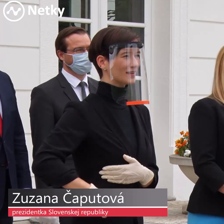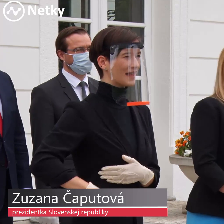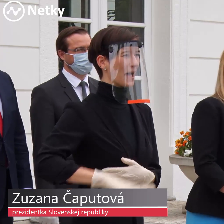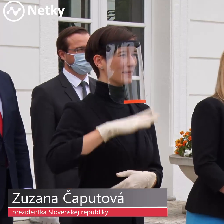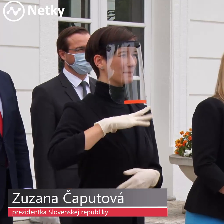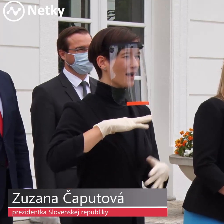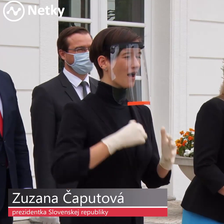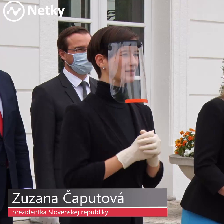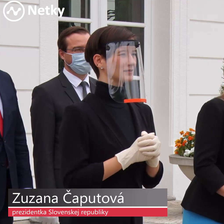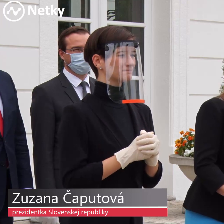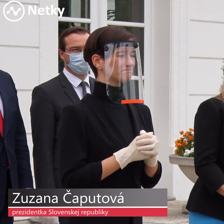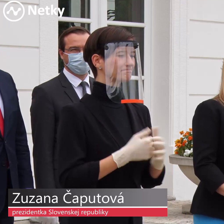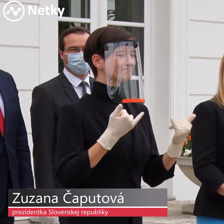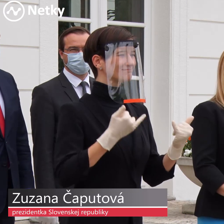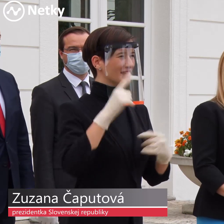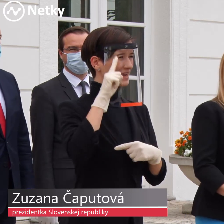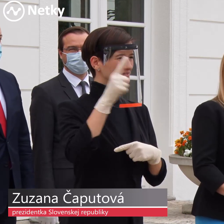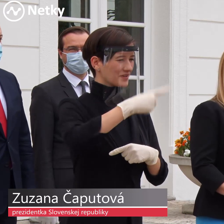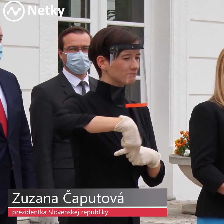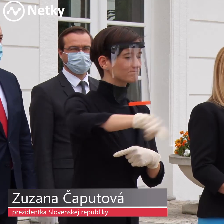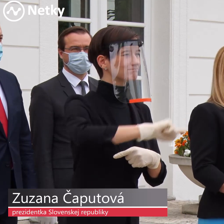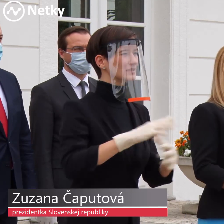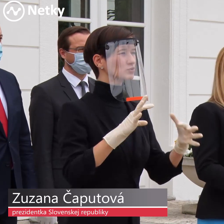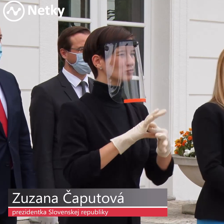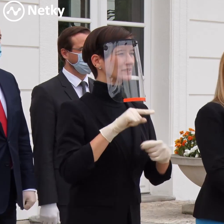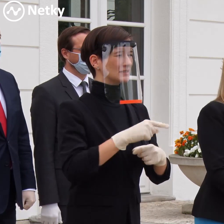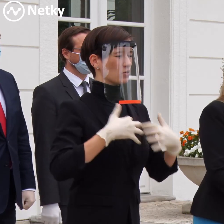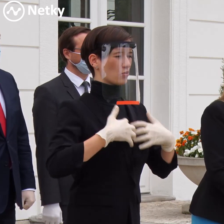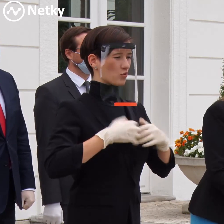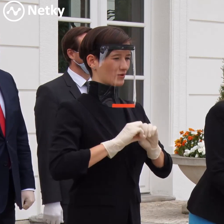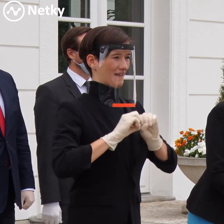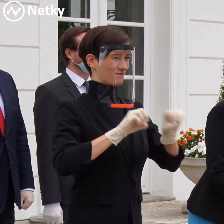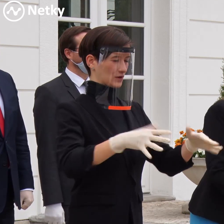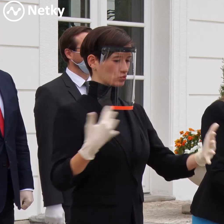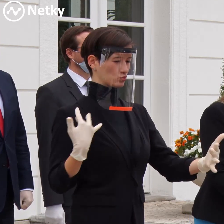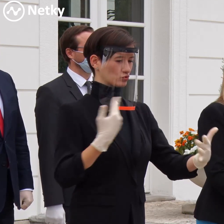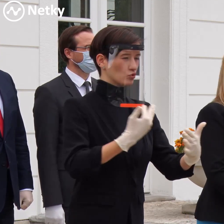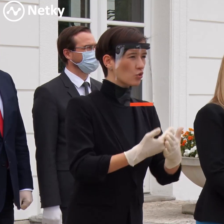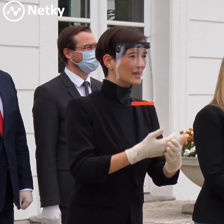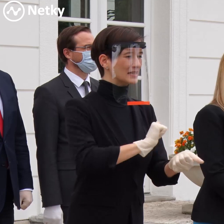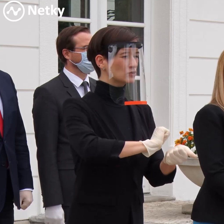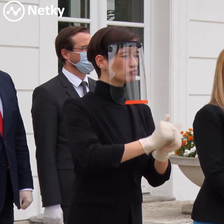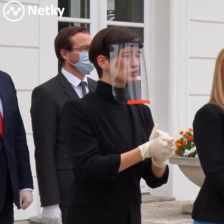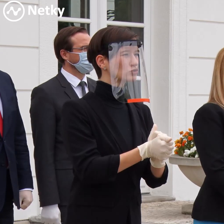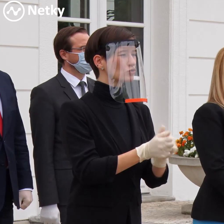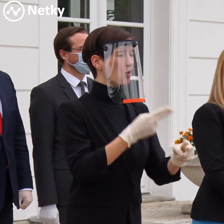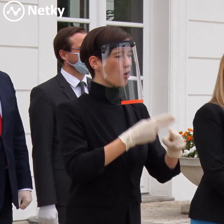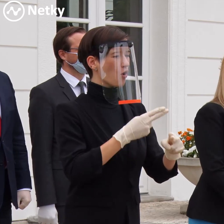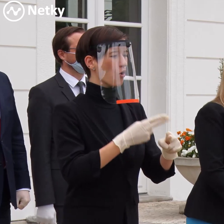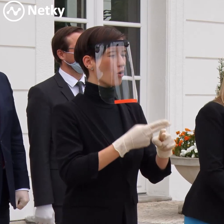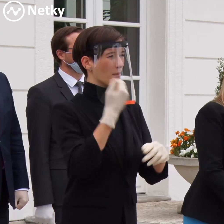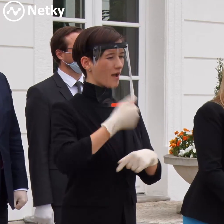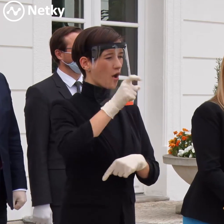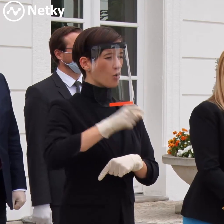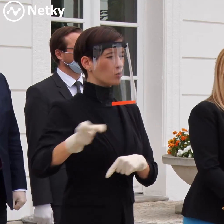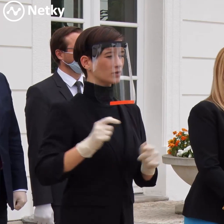Čísla z posledných dní ohľadom vývoja situácie s pandémiou koronavírusu sú veľmi pozitívne a priaznivé a mám z